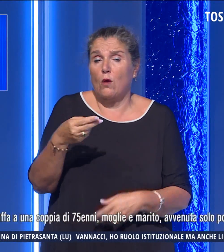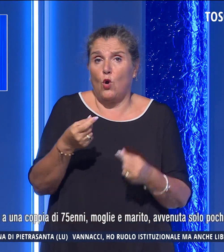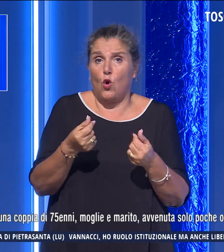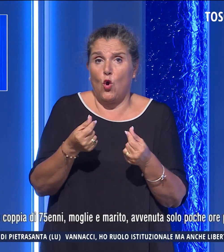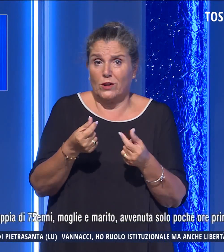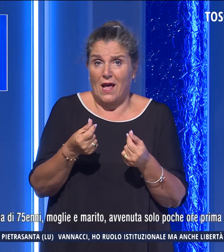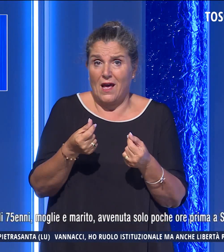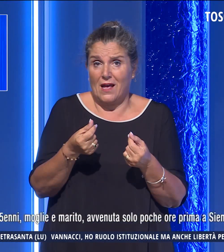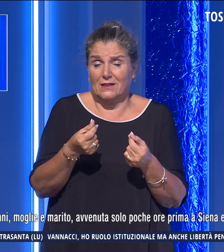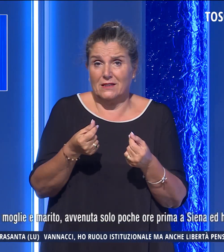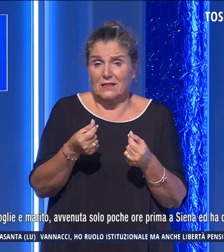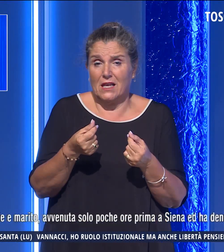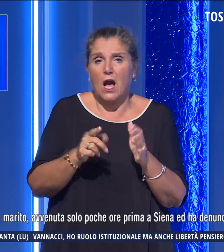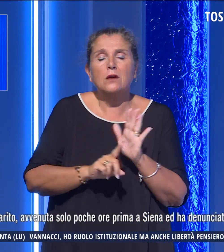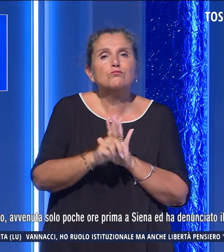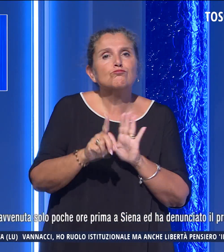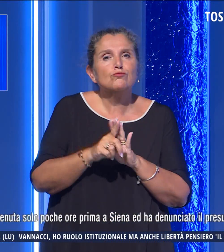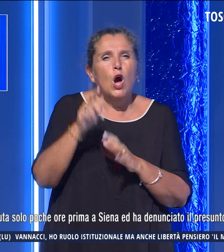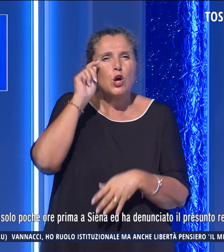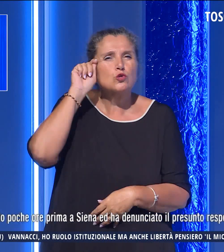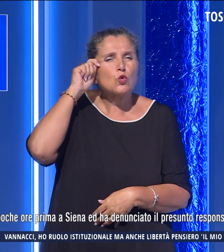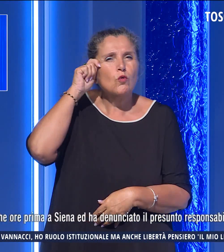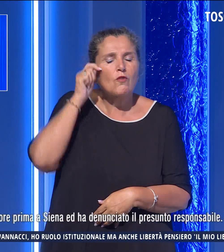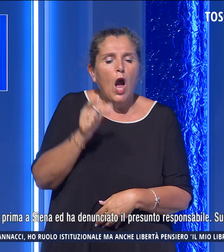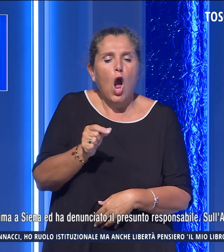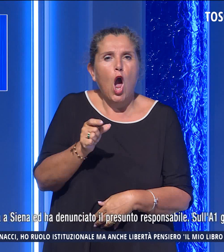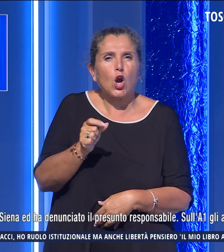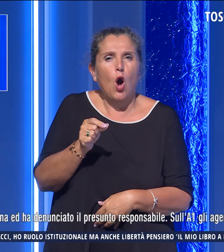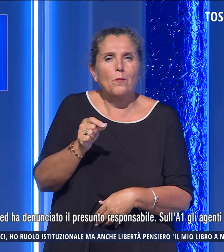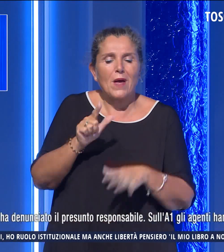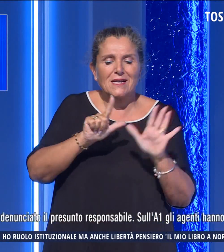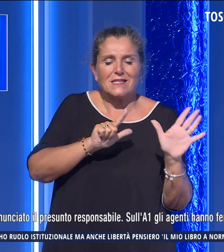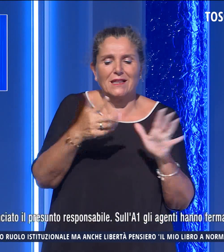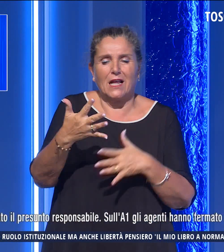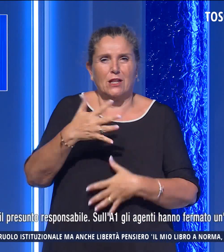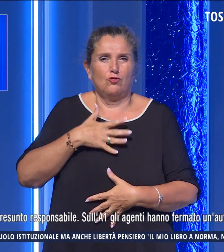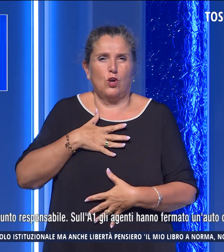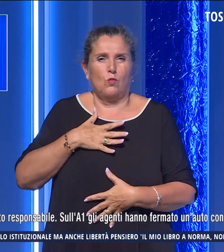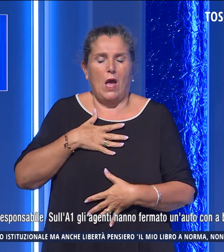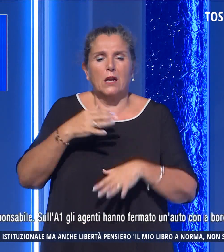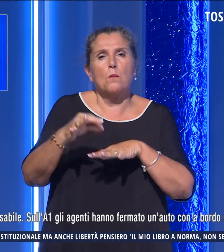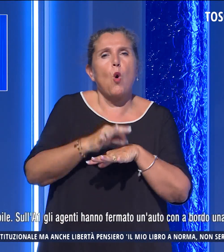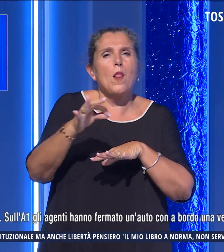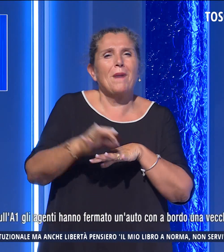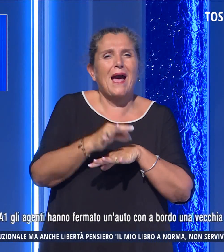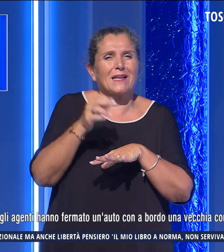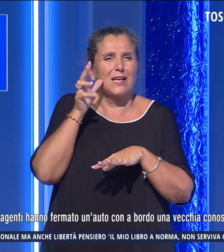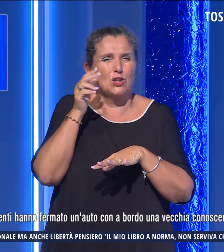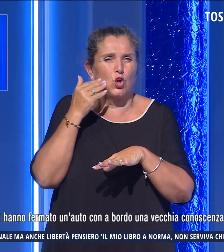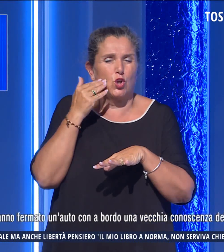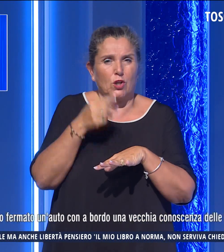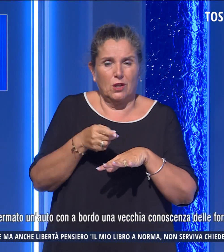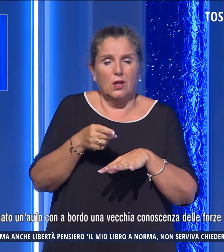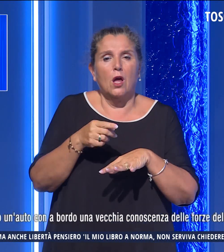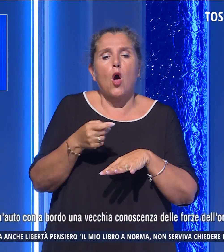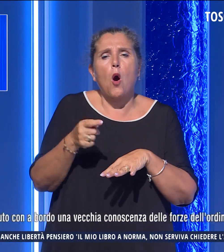contanti frutto di una truffa a una coppia di 75 anni moglie e marito avvenuta